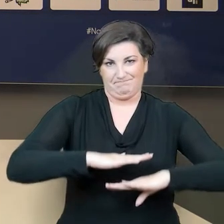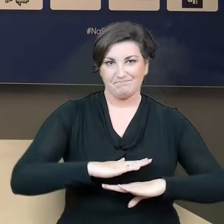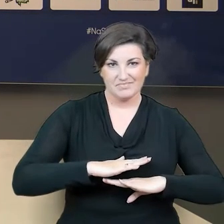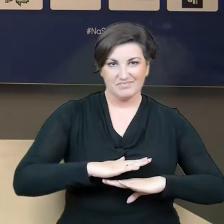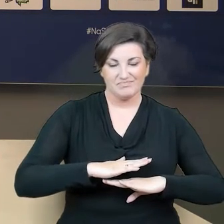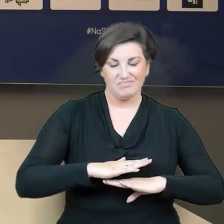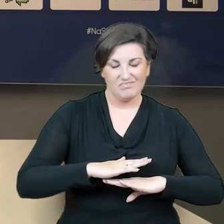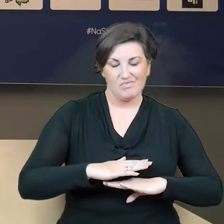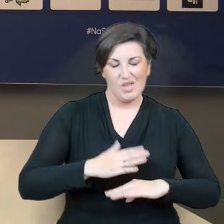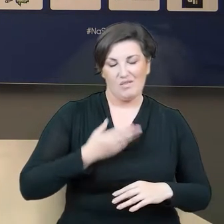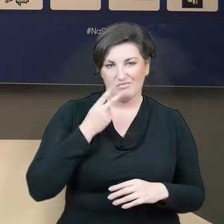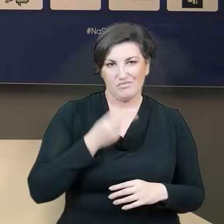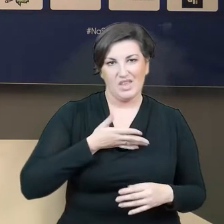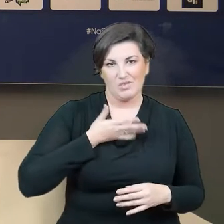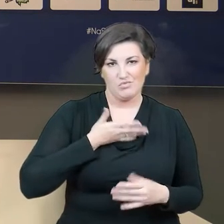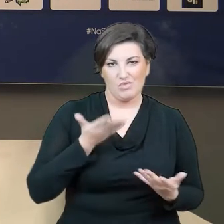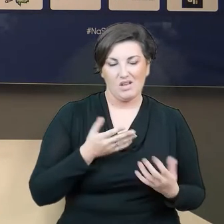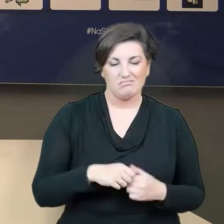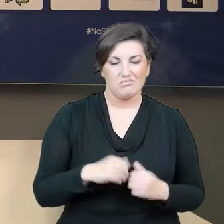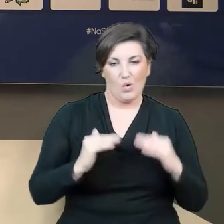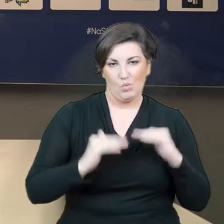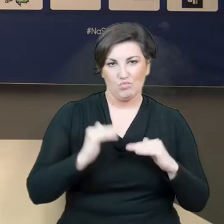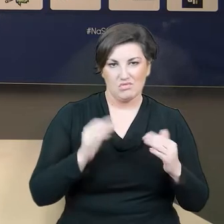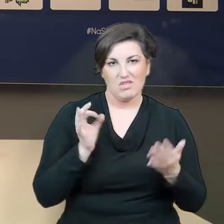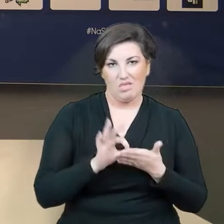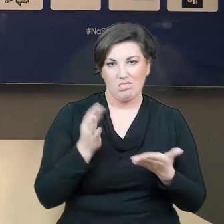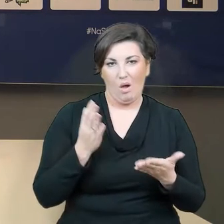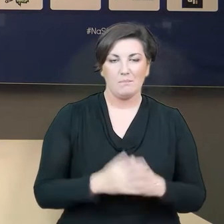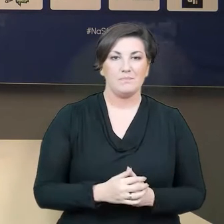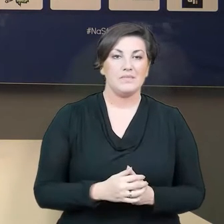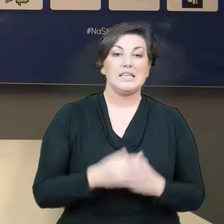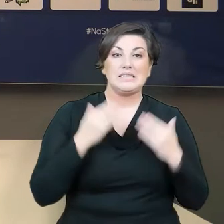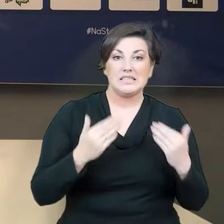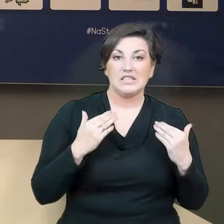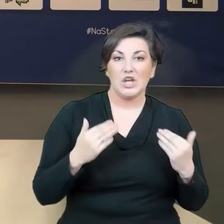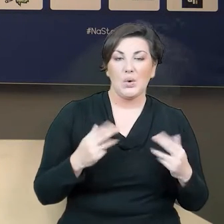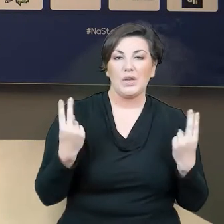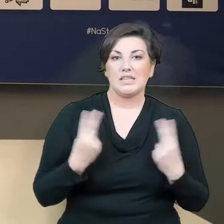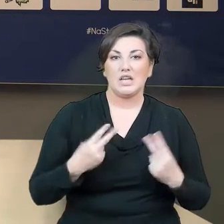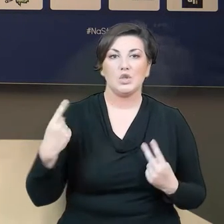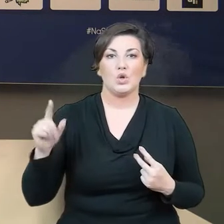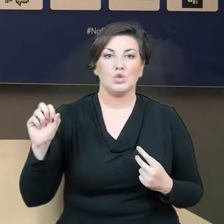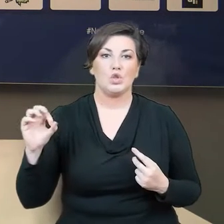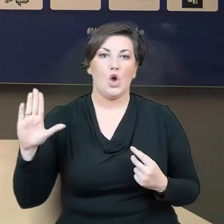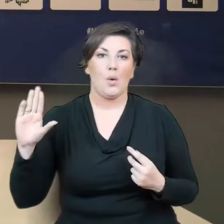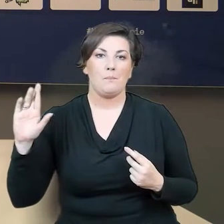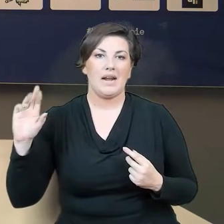zahamowania, więc to jest podstawowa różnica. Dziękuję. Redaktor Dawid Dobrasz. Dzień dobry Panie trenerze. Porażki,